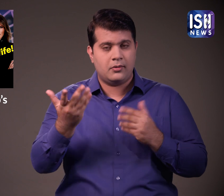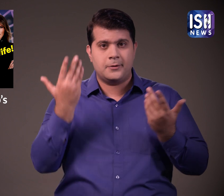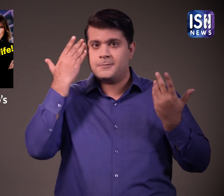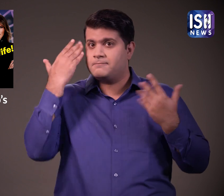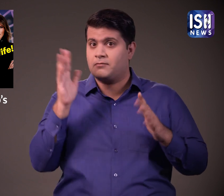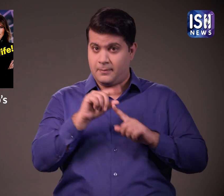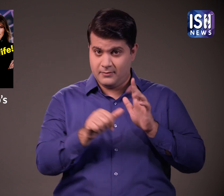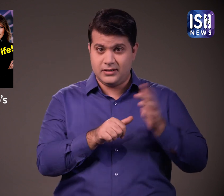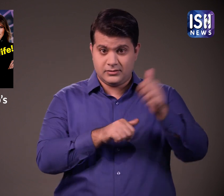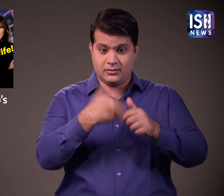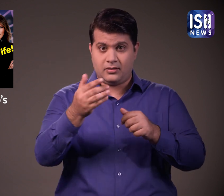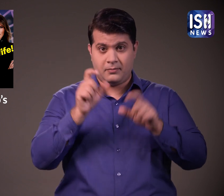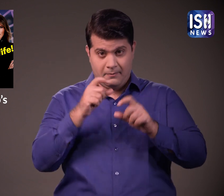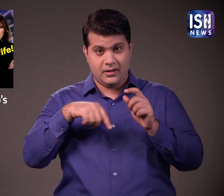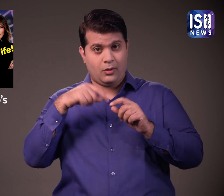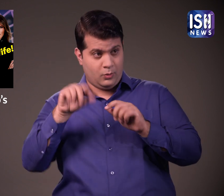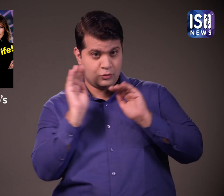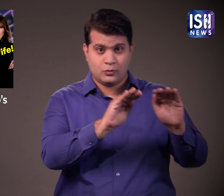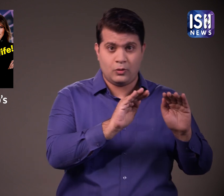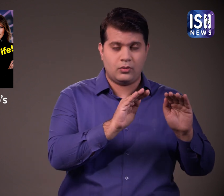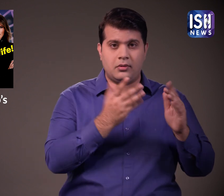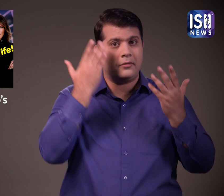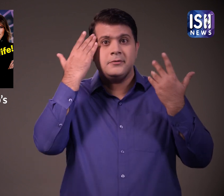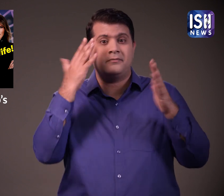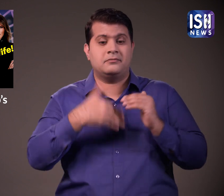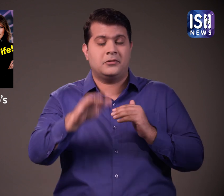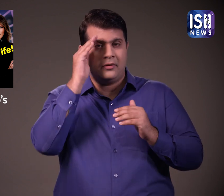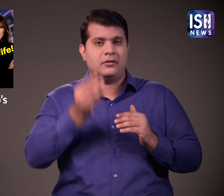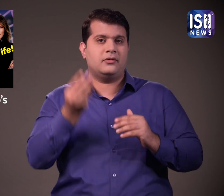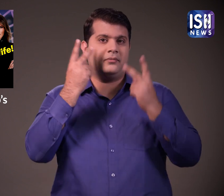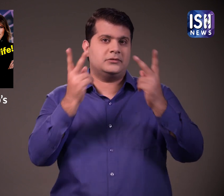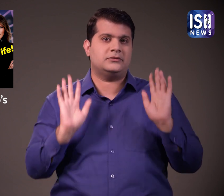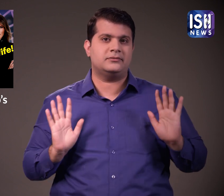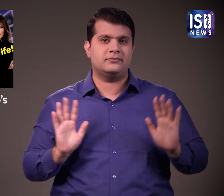क्या लोग उन्हें राश्ट्रपती के रुप में स्विकार करेंगे कोई नहीं जानता अपडेट का इतजार करते हैं